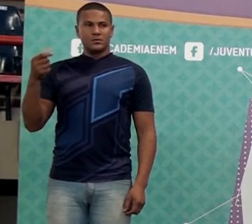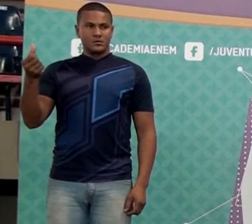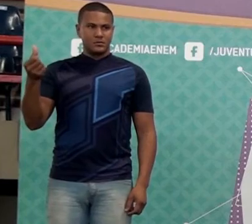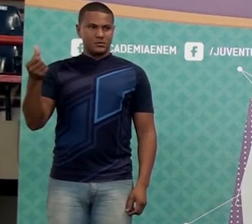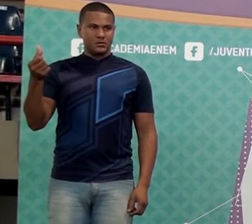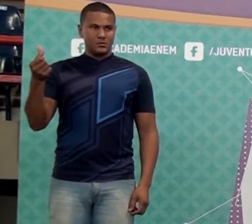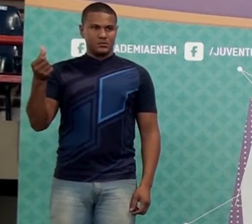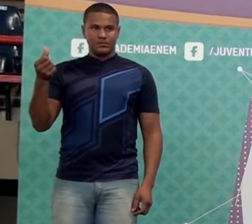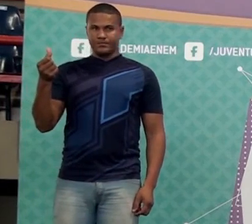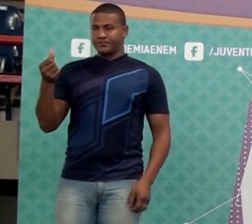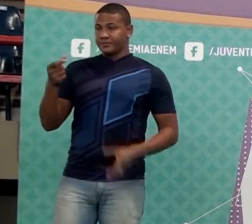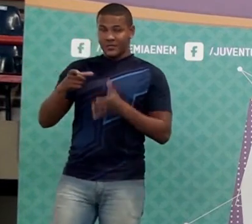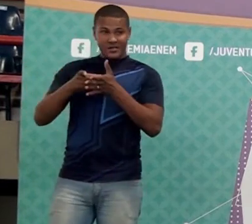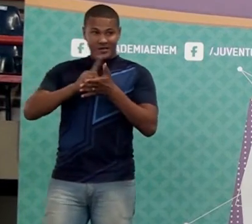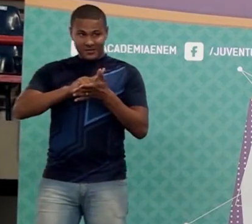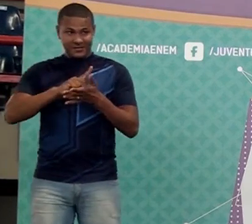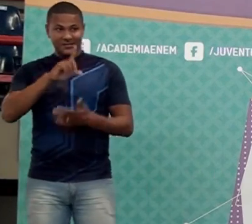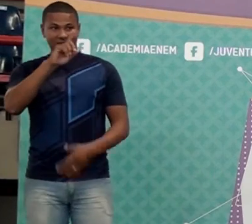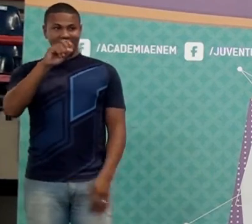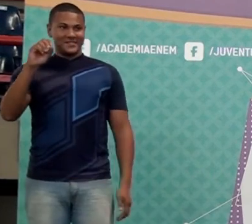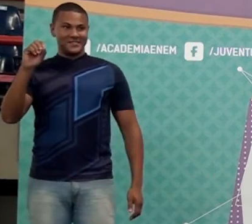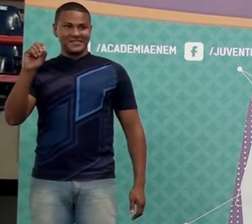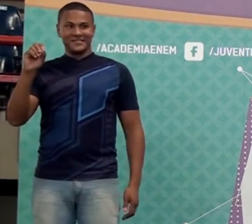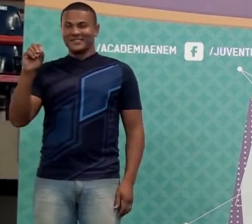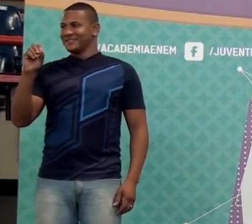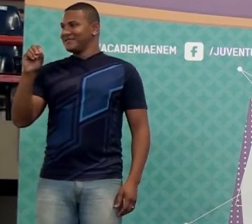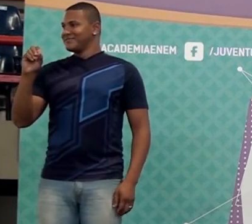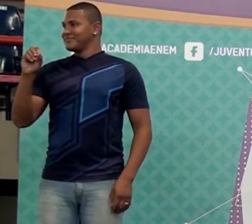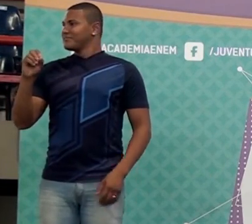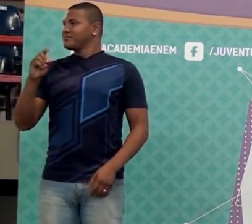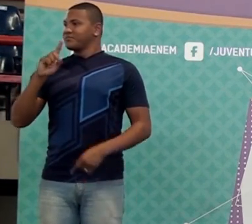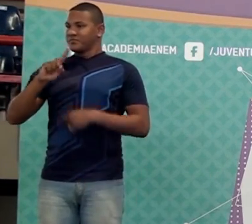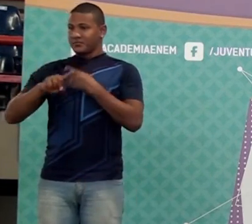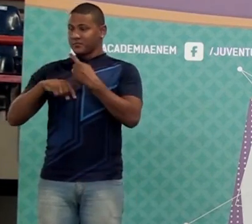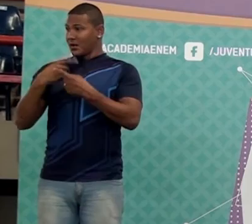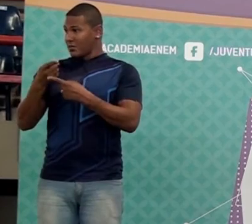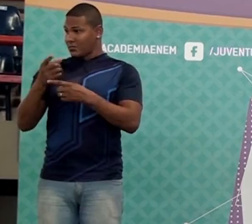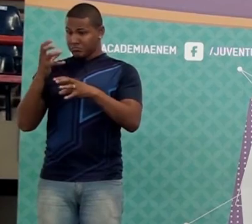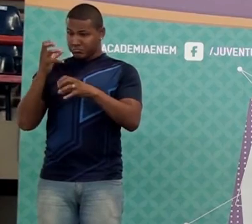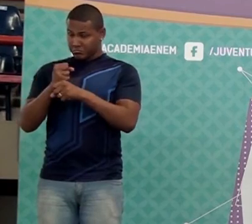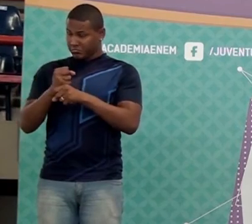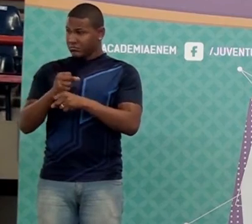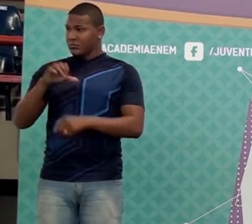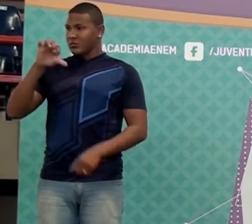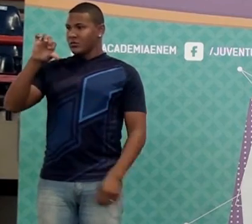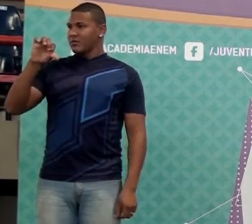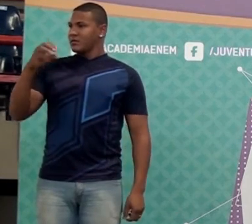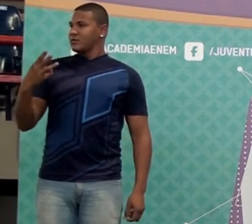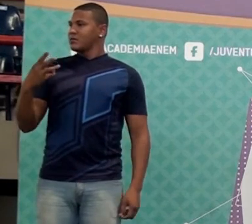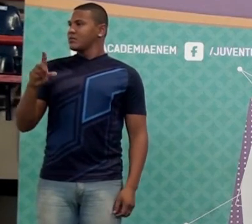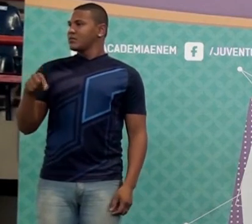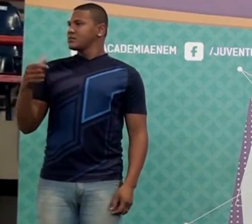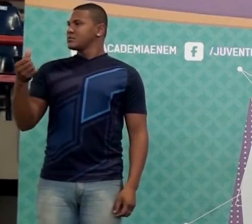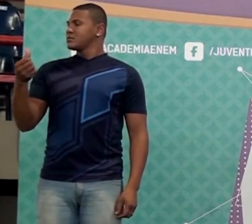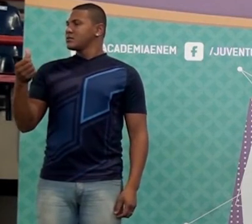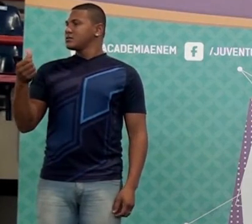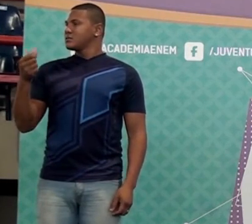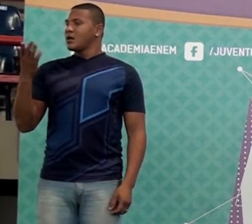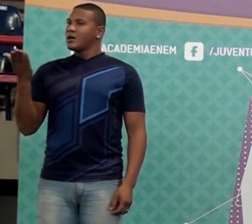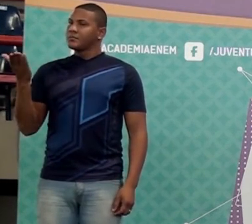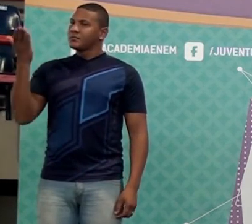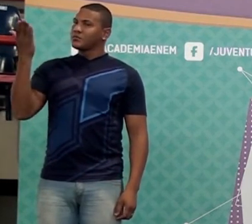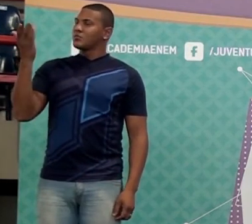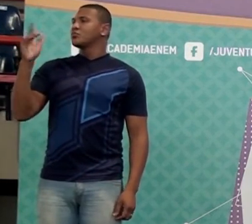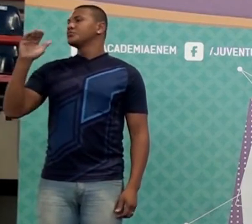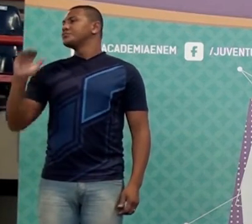100. No final ficou quanto? 93,6. No final, então, aumentou ou diminuiu o